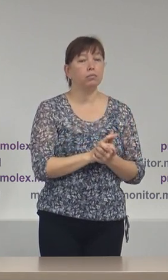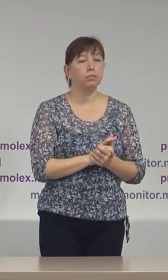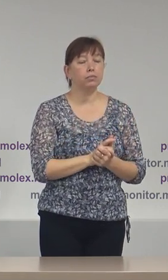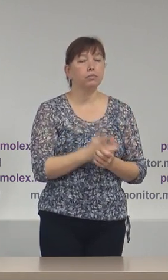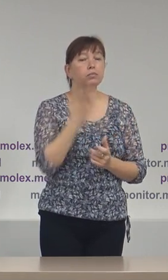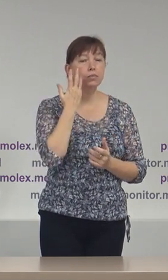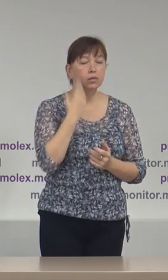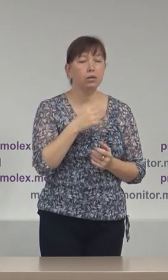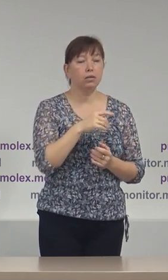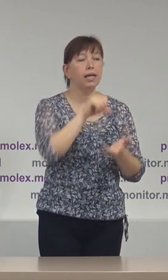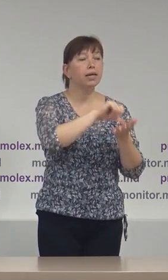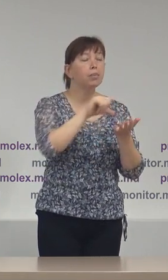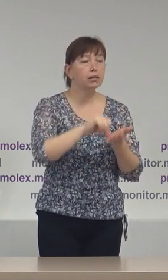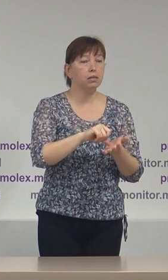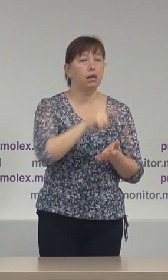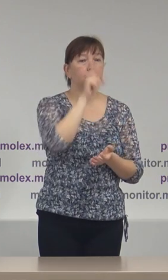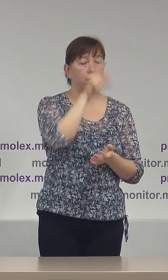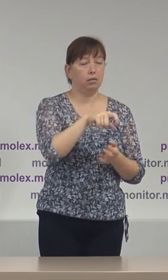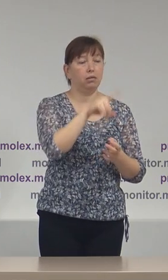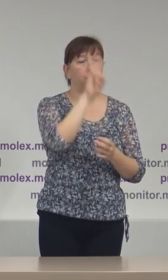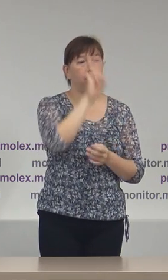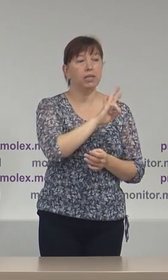reprezentanții bisericii